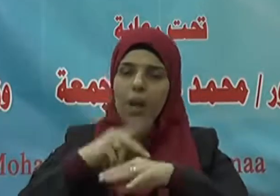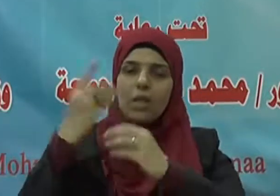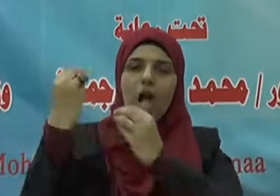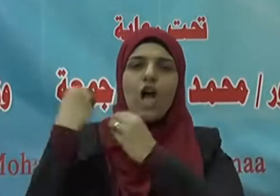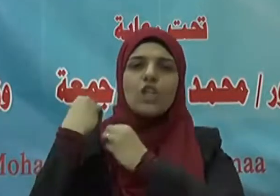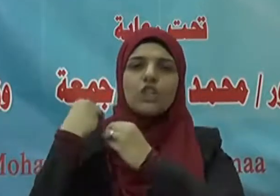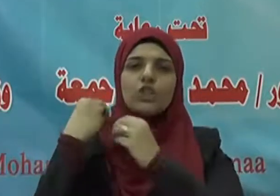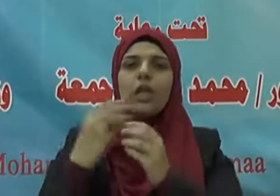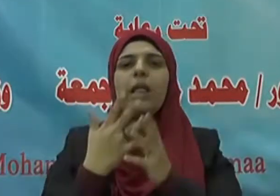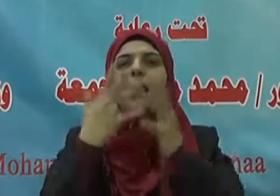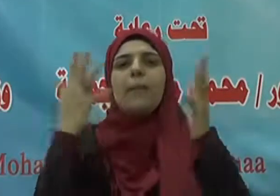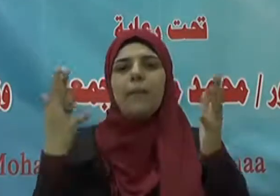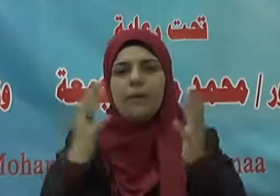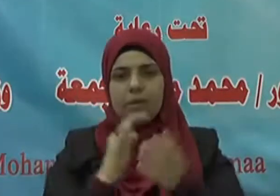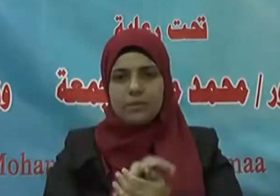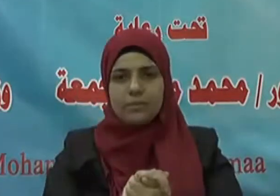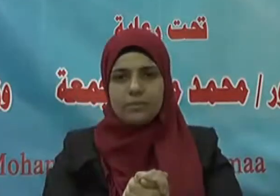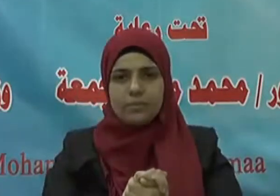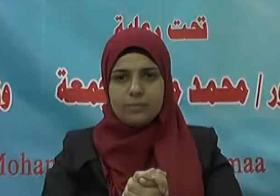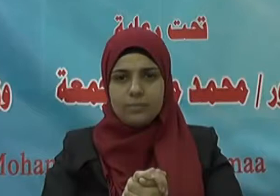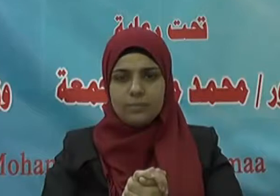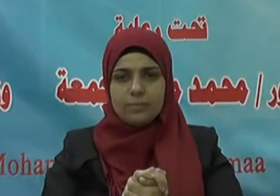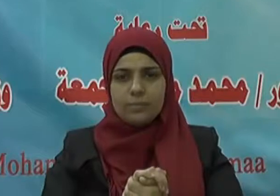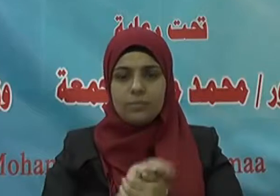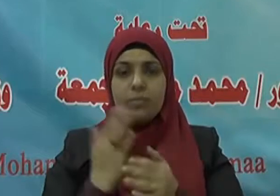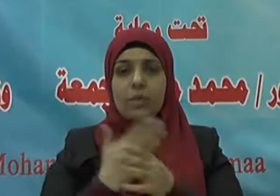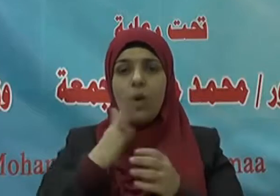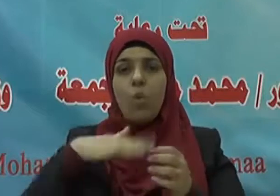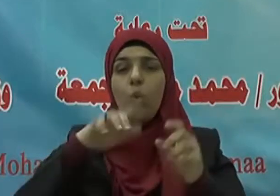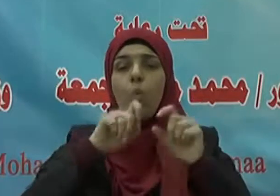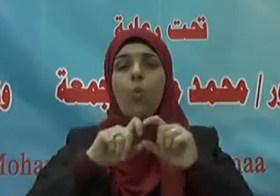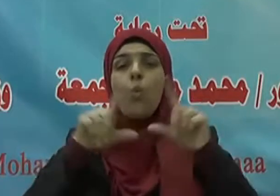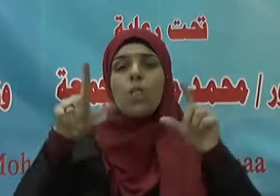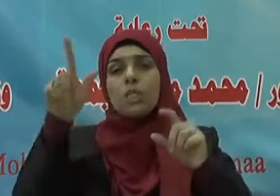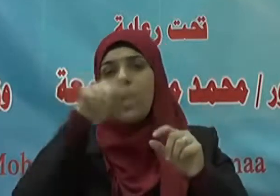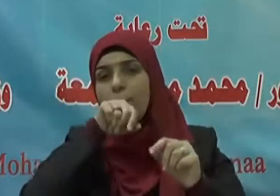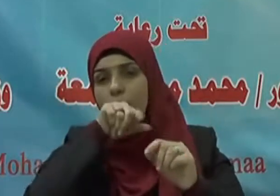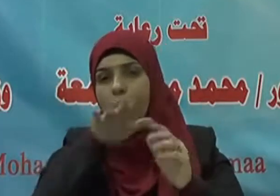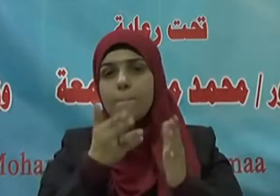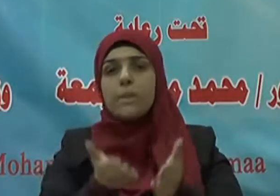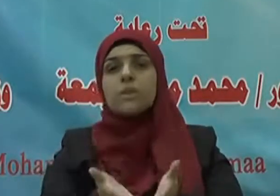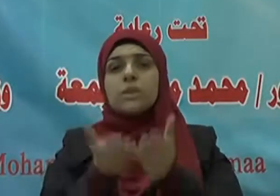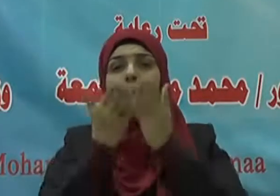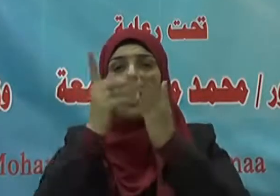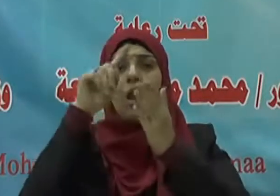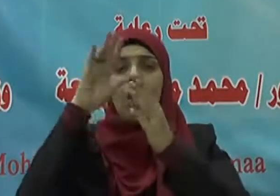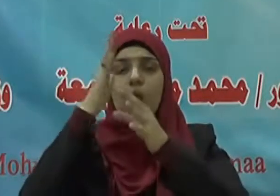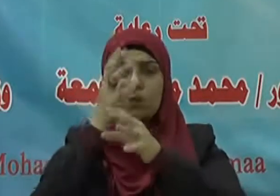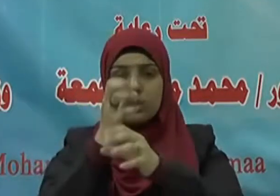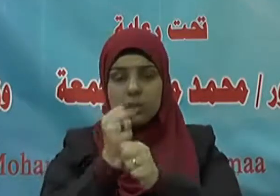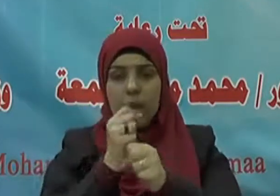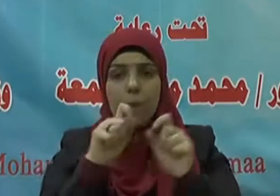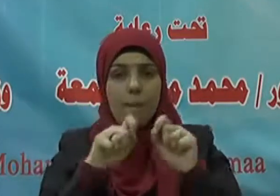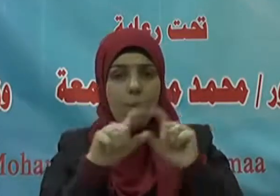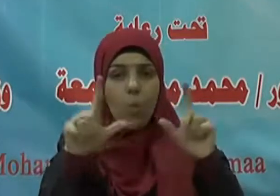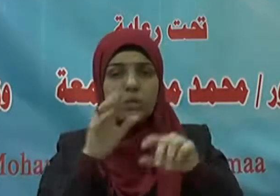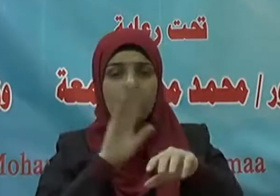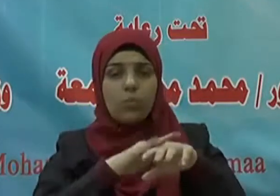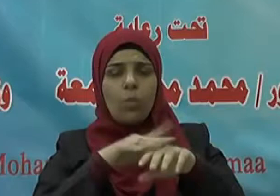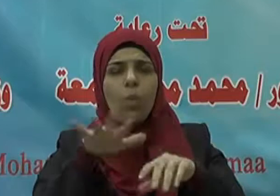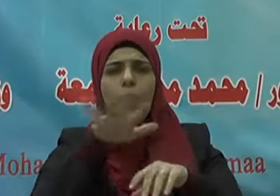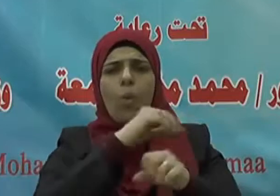يجزاه الجزاء الأوفى ولقد بيّن النبي صلى الله عليه وسلم